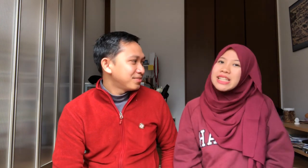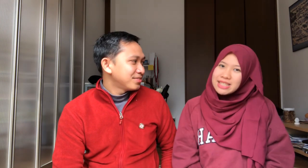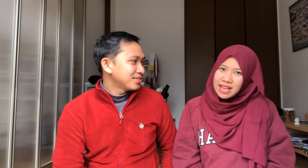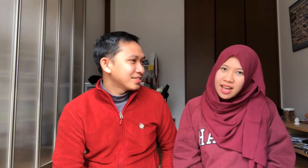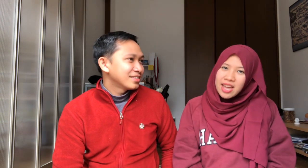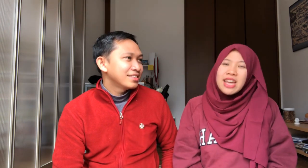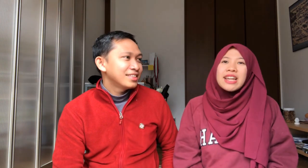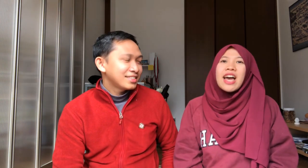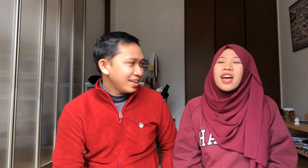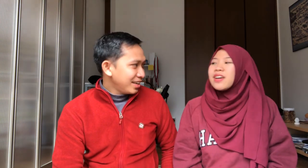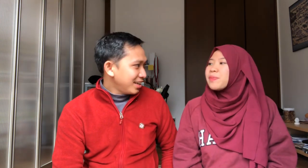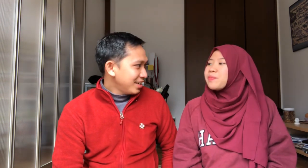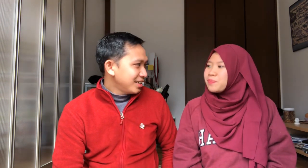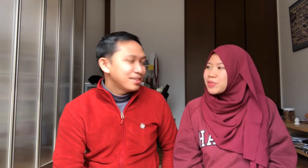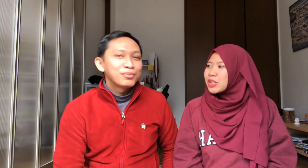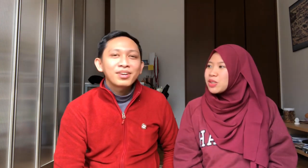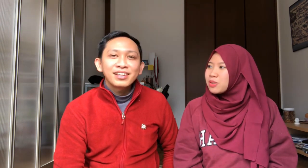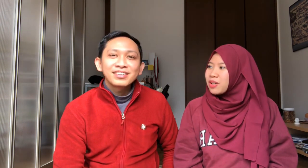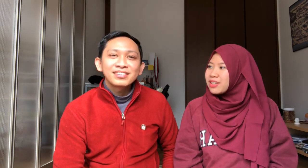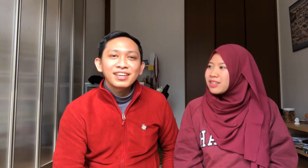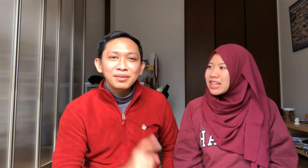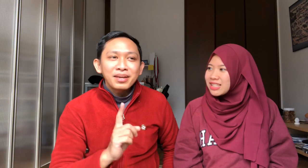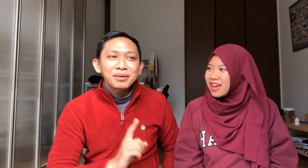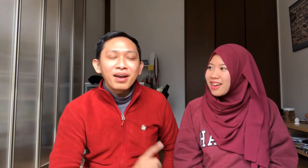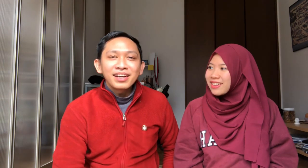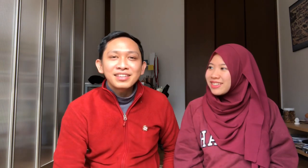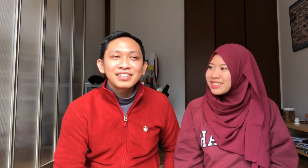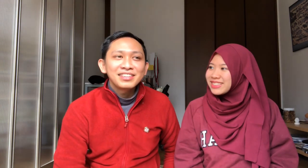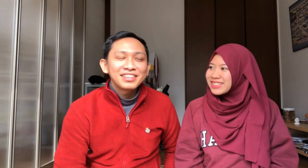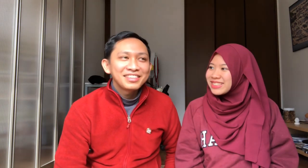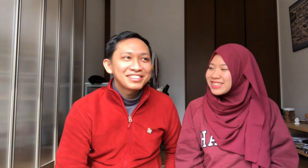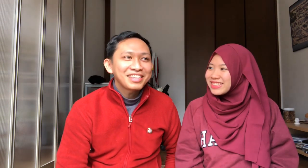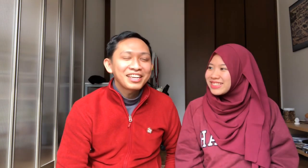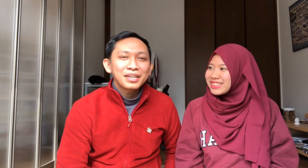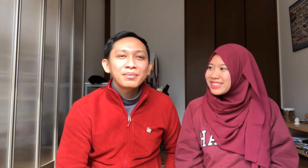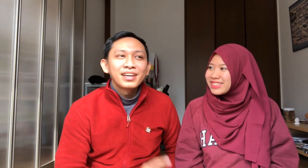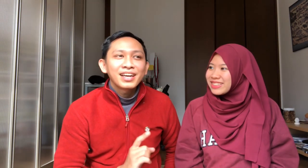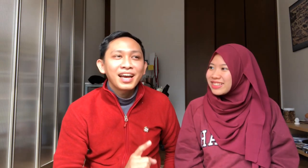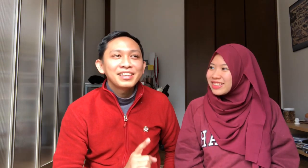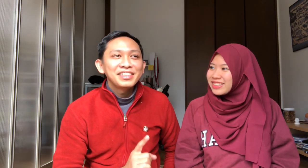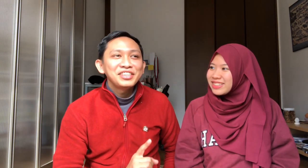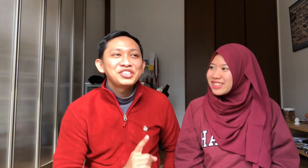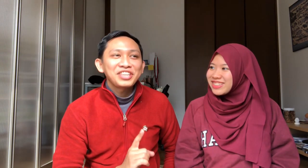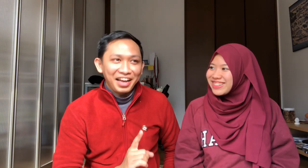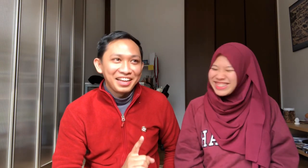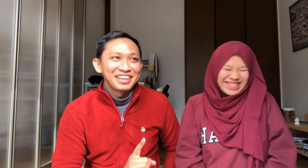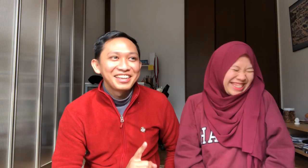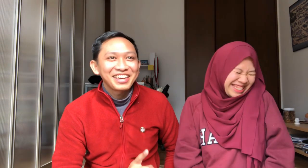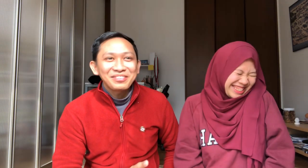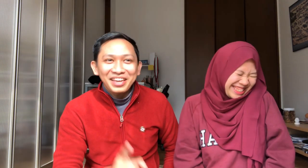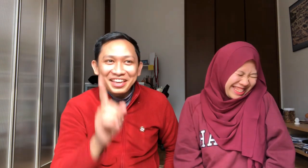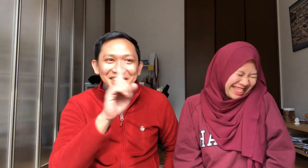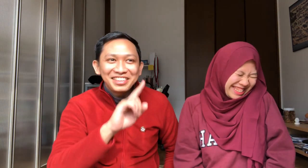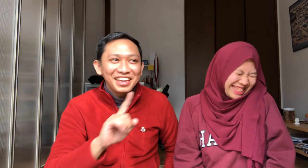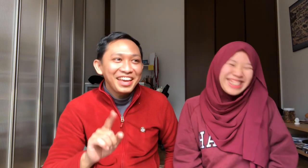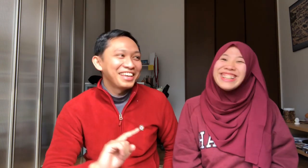Disa Disa ya Bukan, karena banyak banget nih di Instagram Kak Disha Karena pake IE